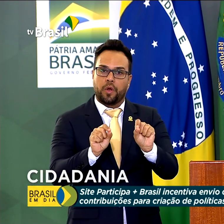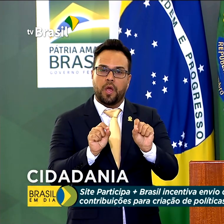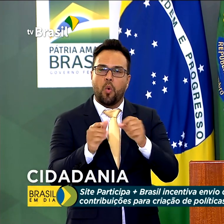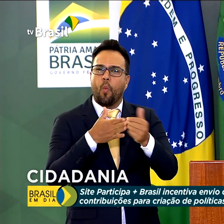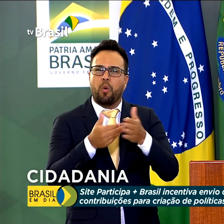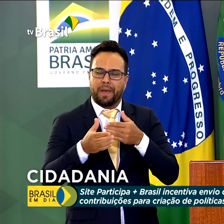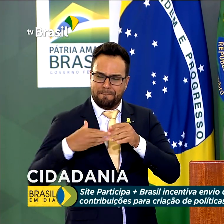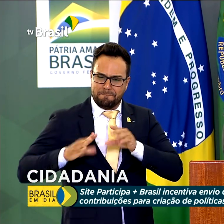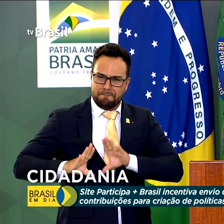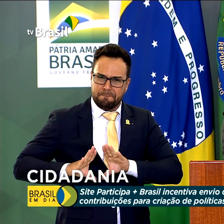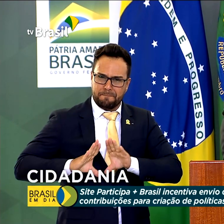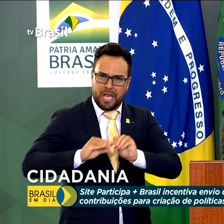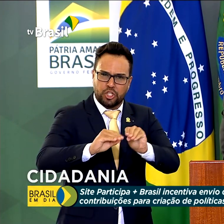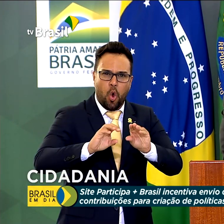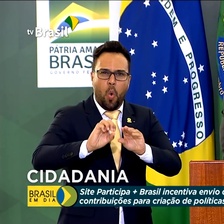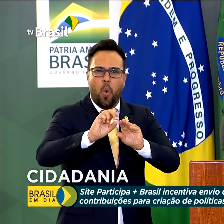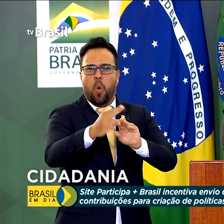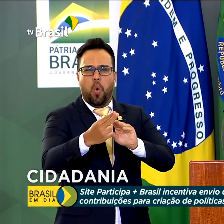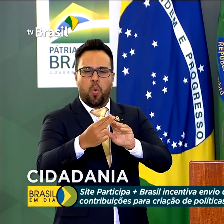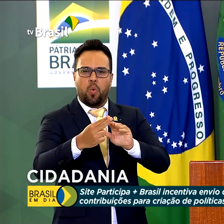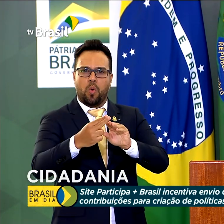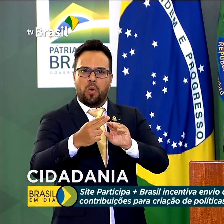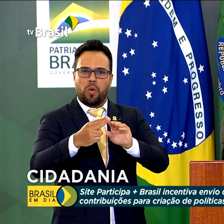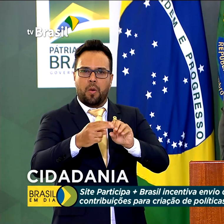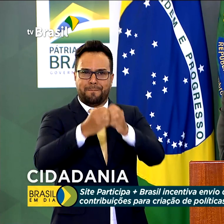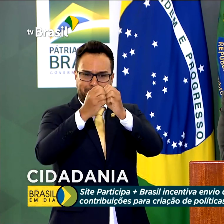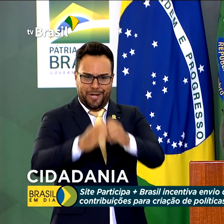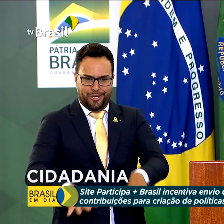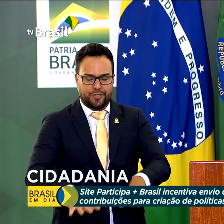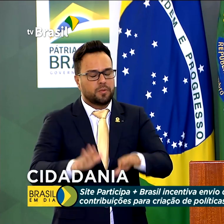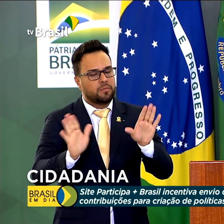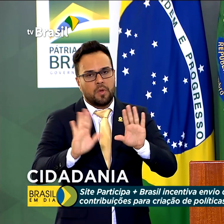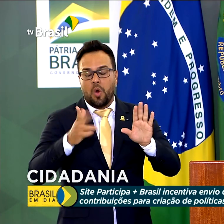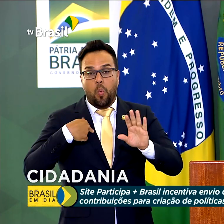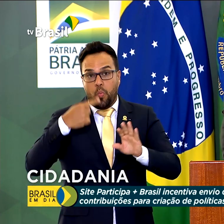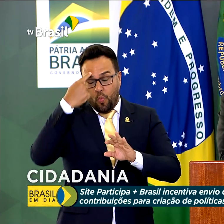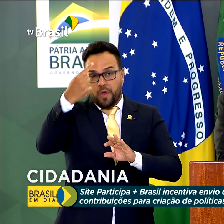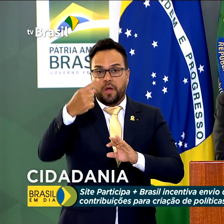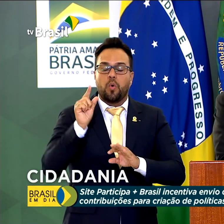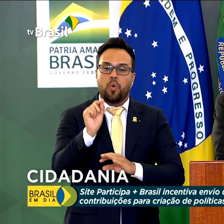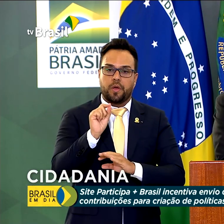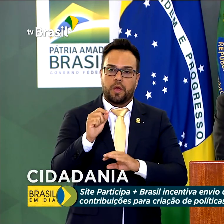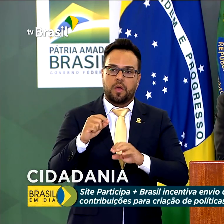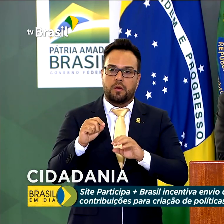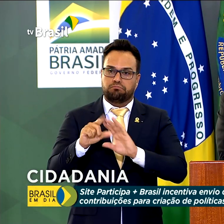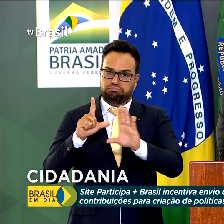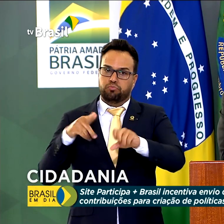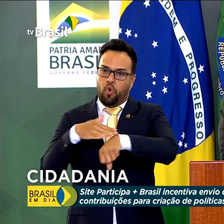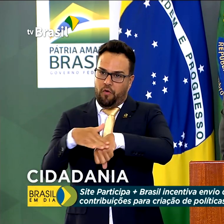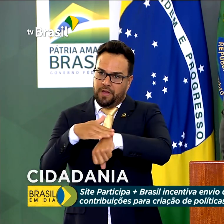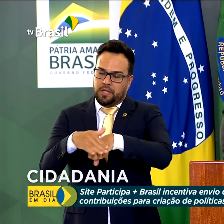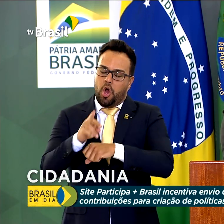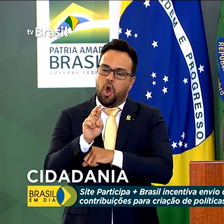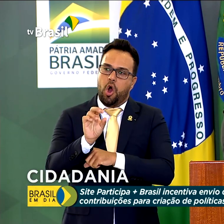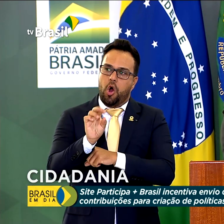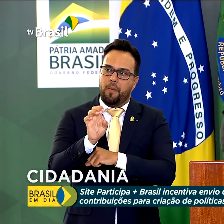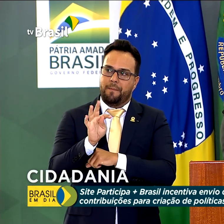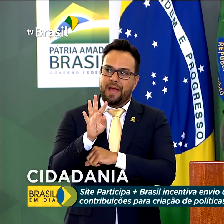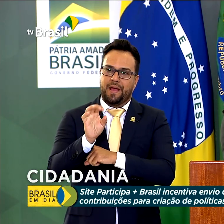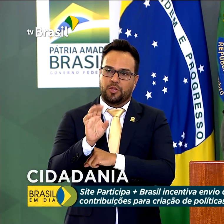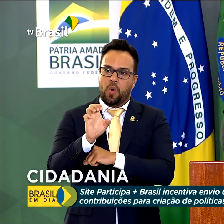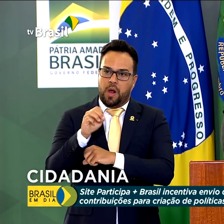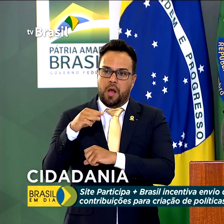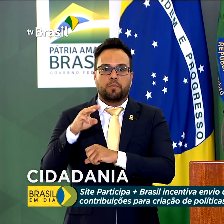intervenção nesta tal. O ideal, como tenho conversado com o empresário Roberto Campos Neto, é